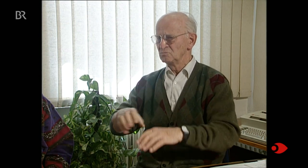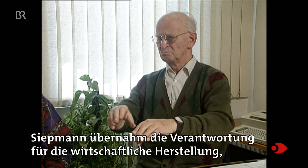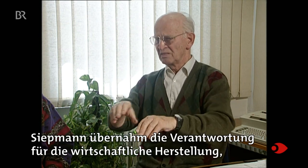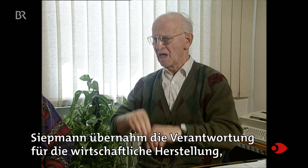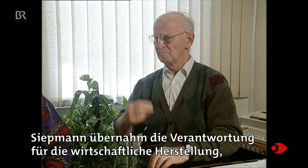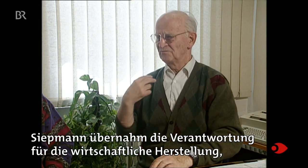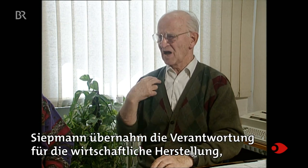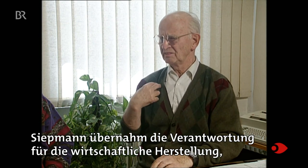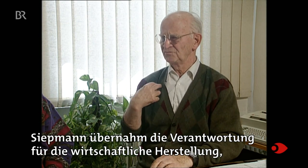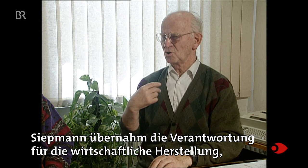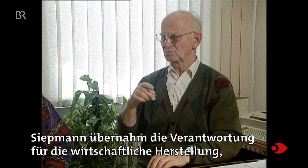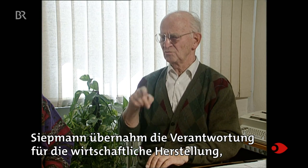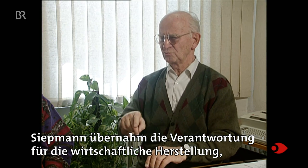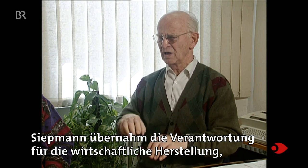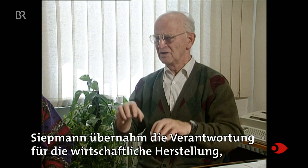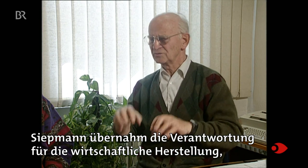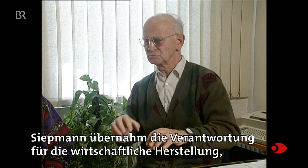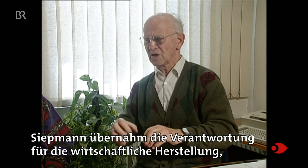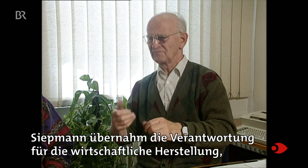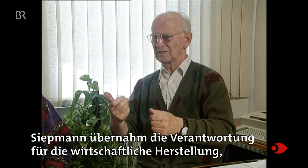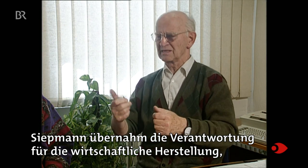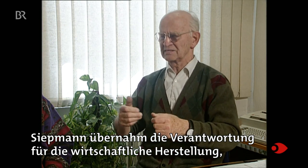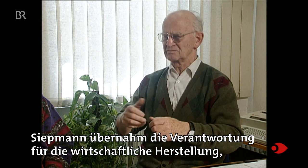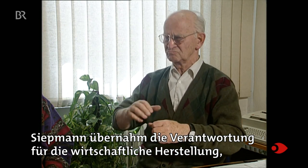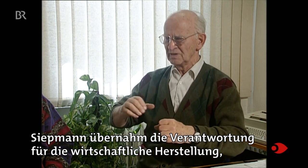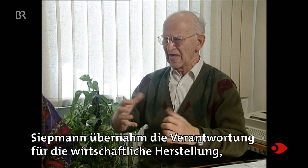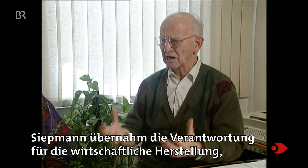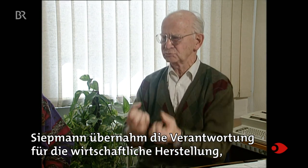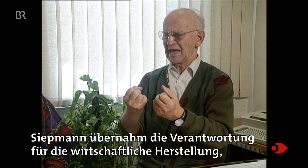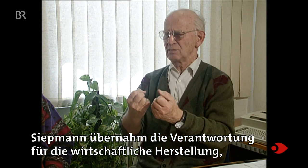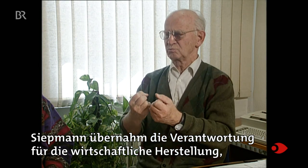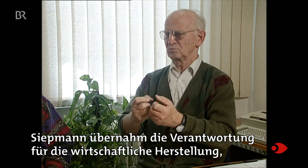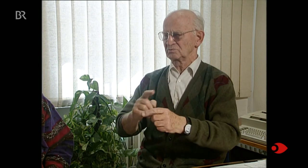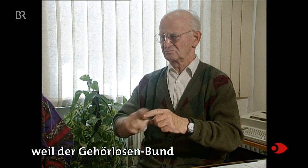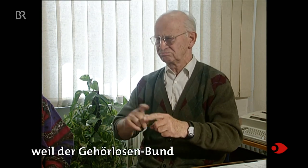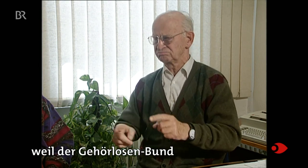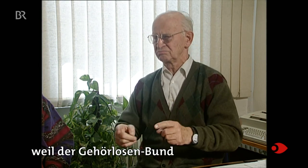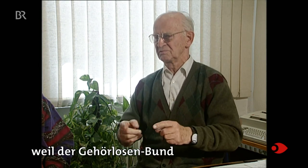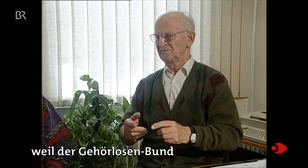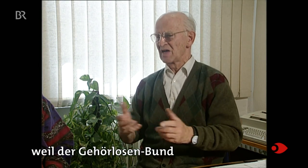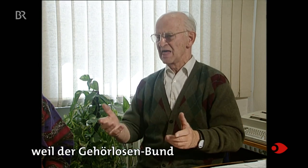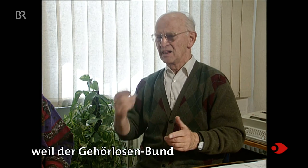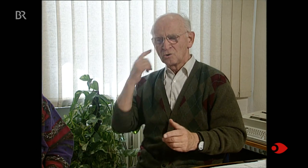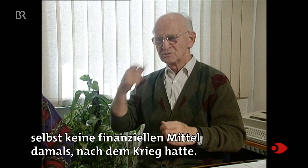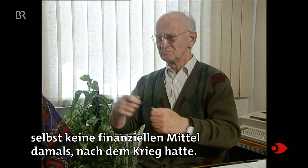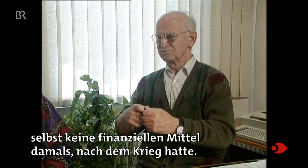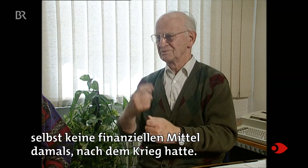Siebmann übernahm die Verantwortung für die wirtschaftliche Herstellung. Weil der Gehörlosenbund selbst keine